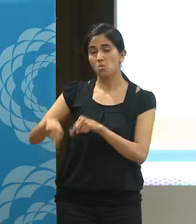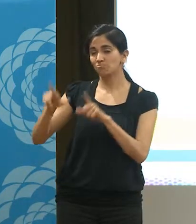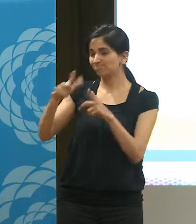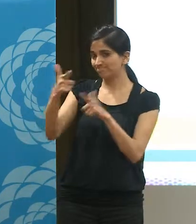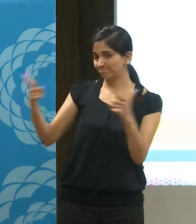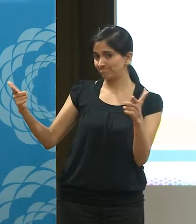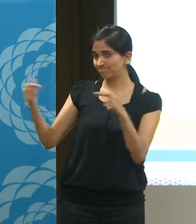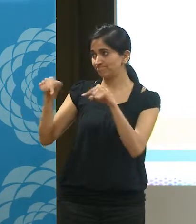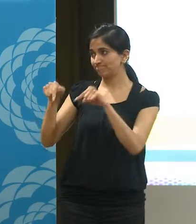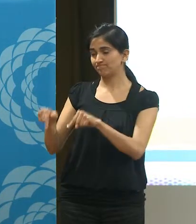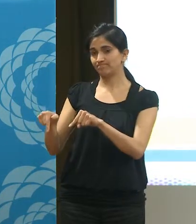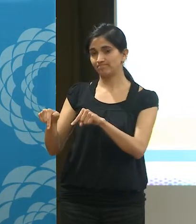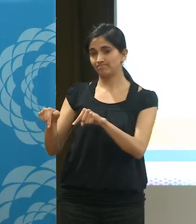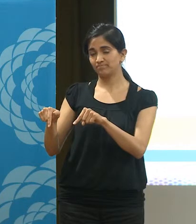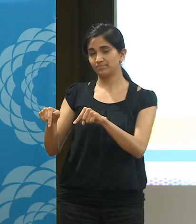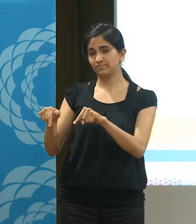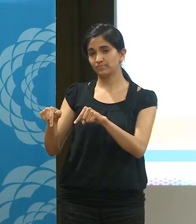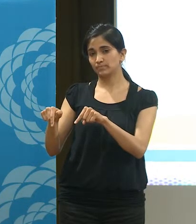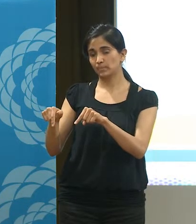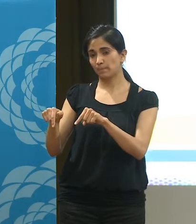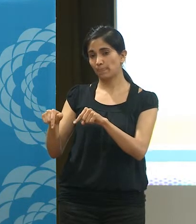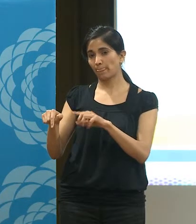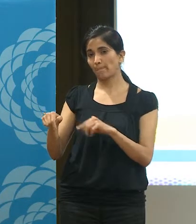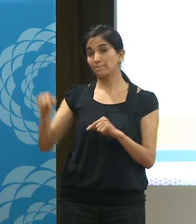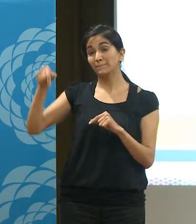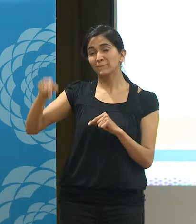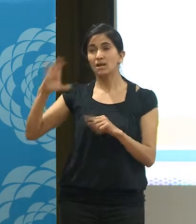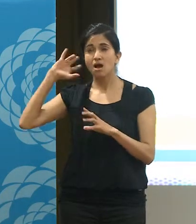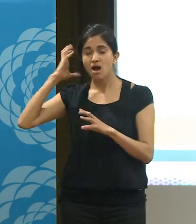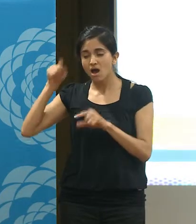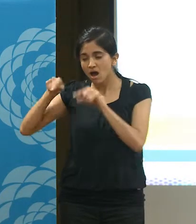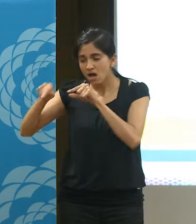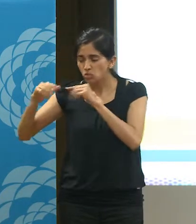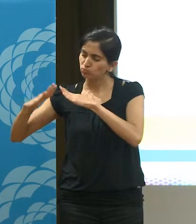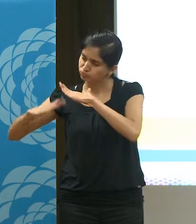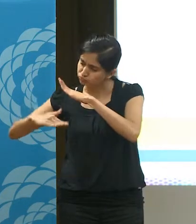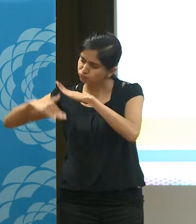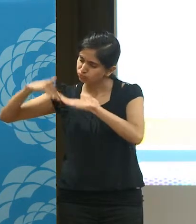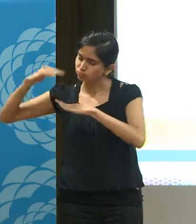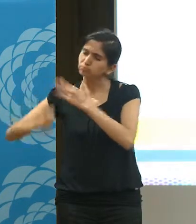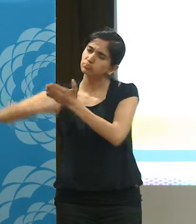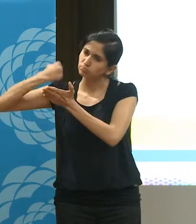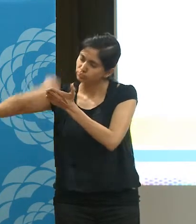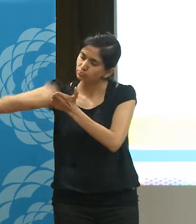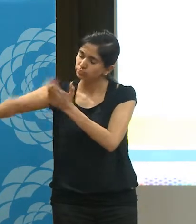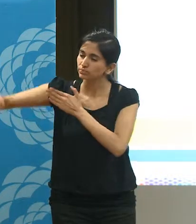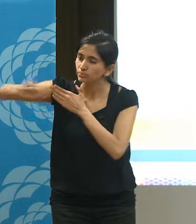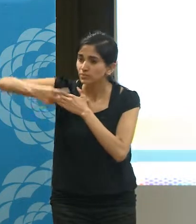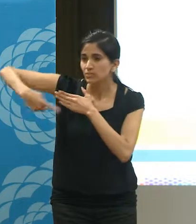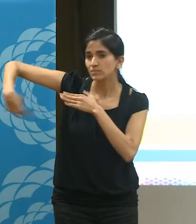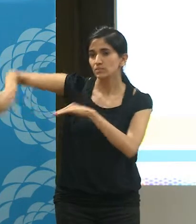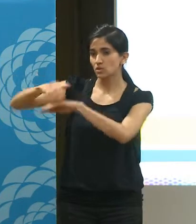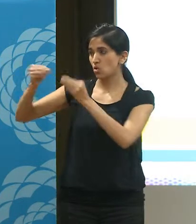momento, bueno, es una radio que se construyó pulmón. Los dipolos los construimos con los compañeros de RNMA,